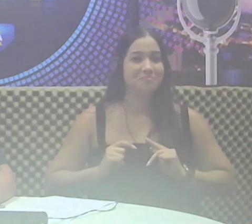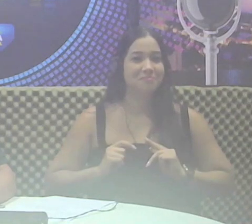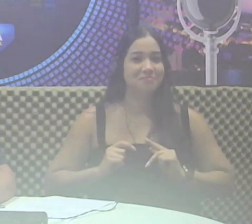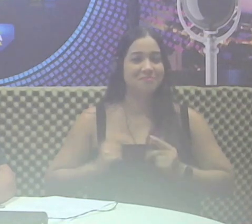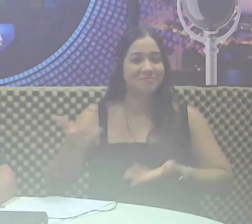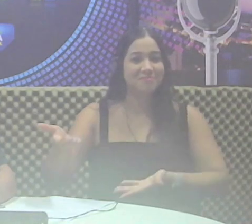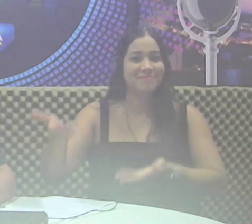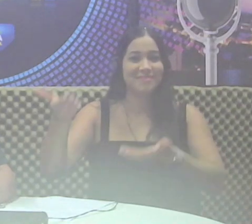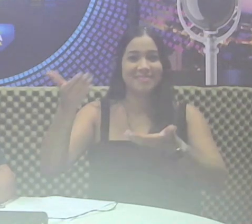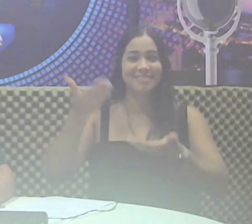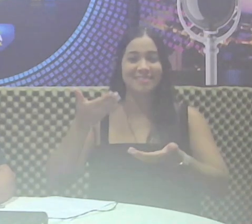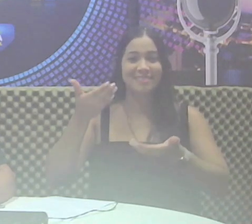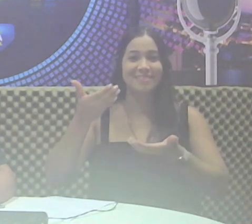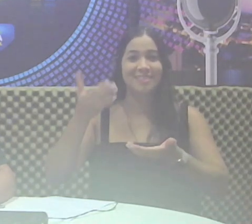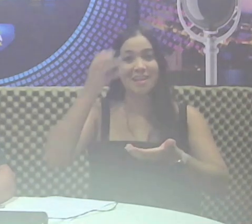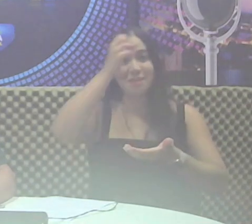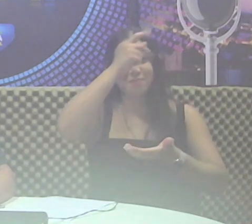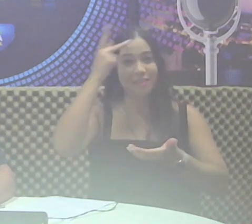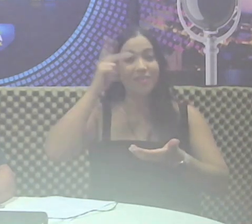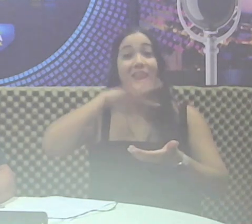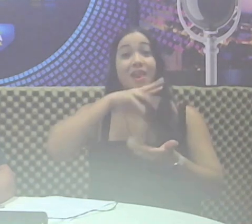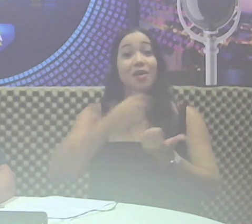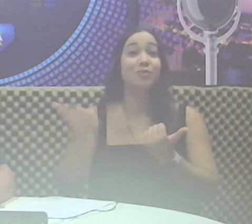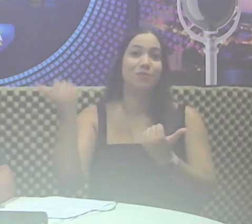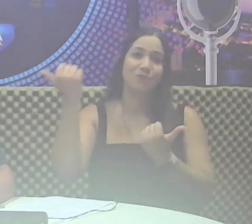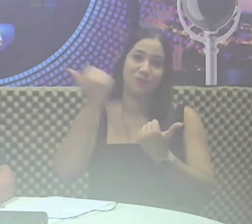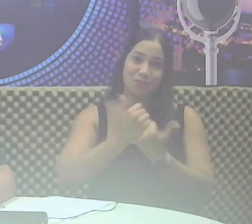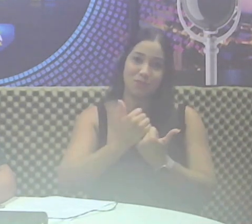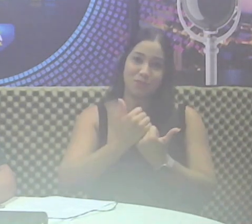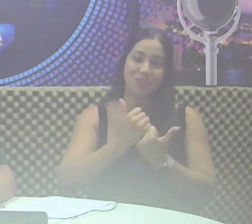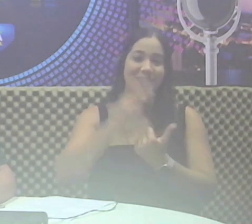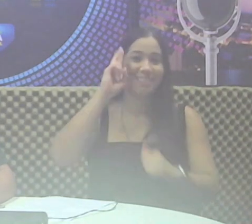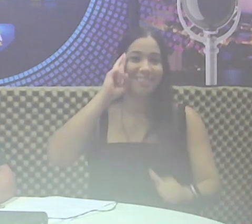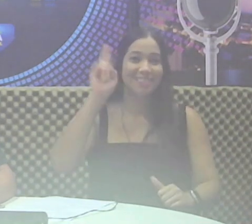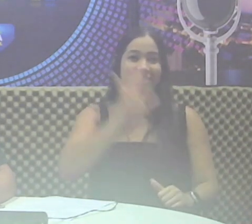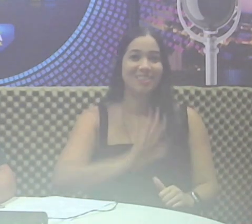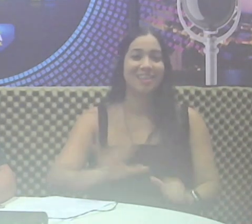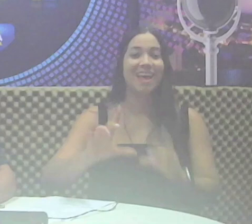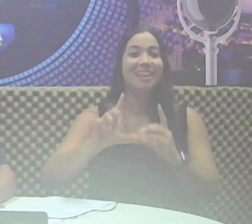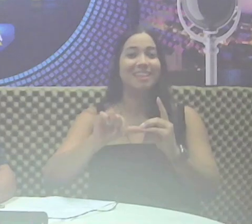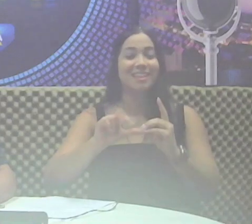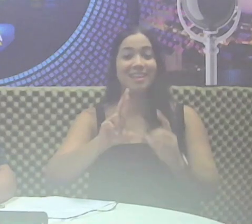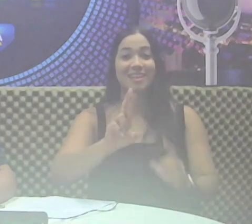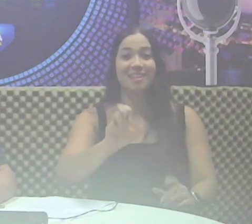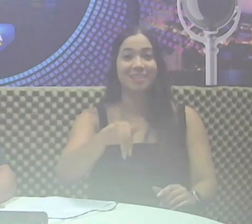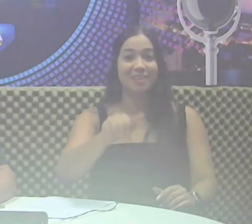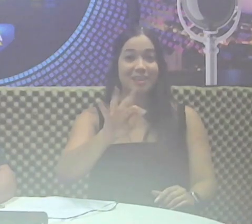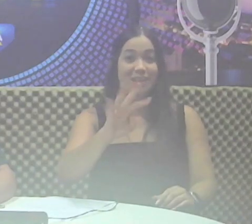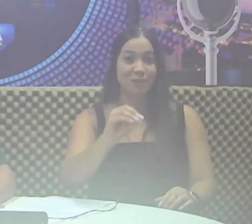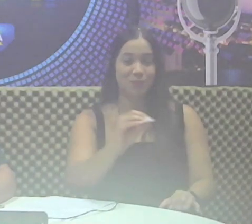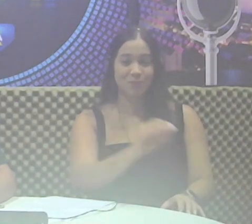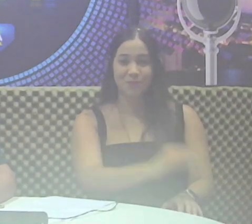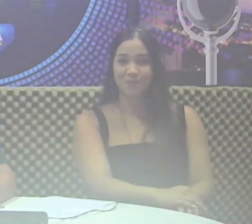recebidos, em nome do prefeito Odelmo Leão, pelo diretor-geral do DEMAI, Renato Rezende.